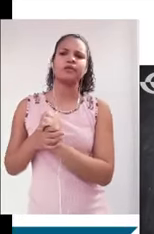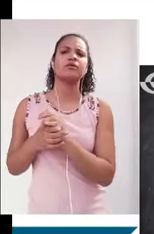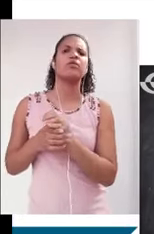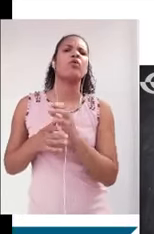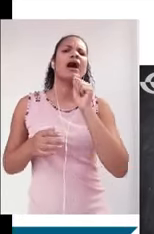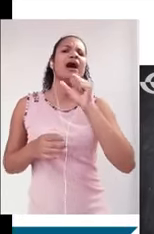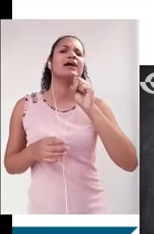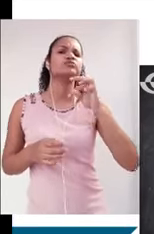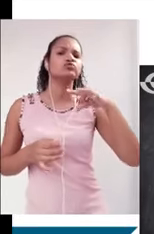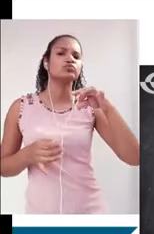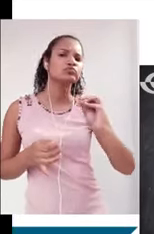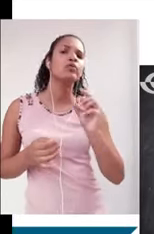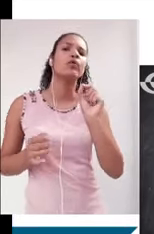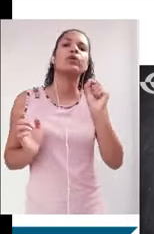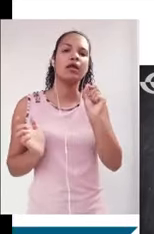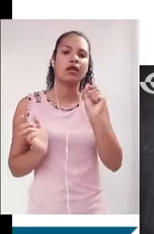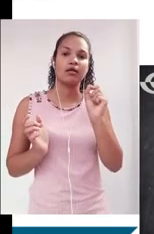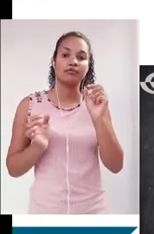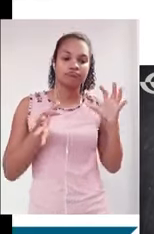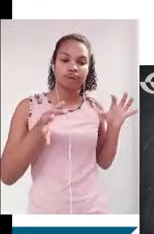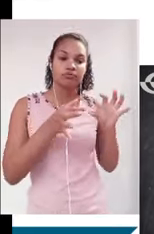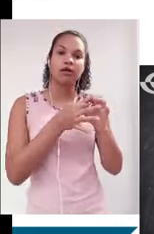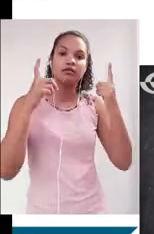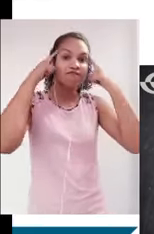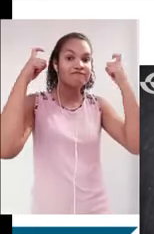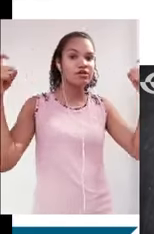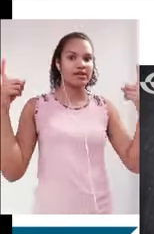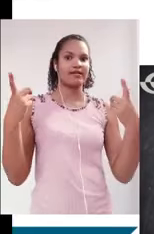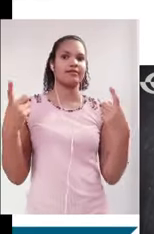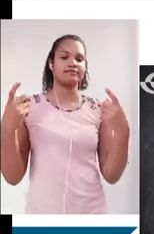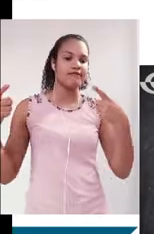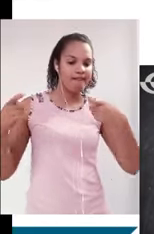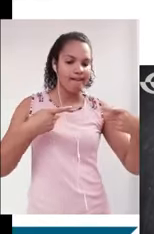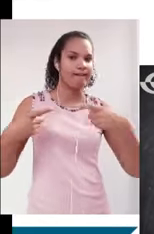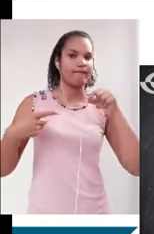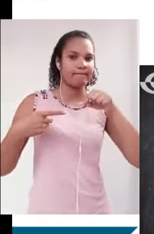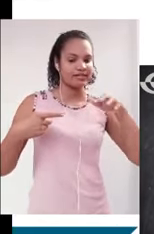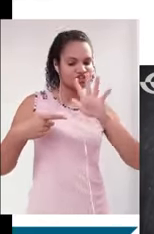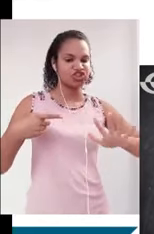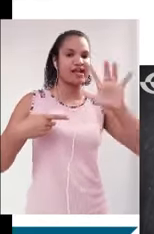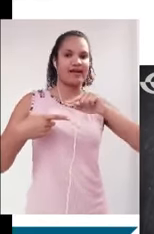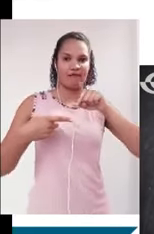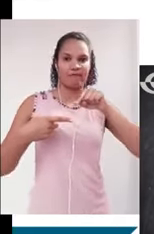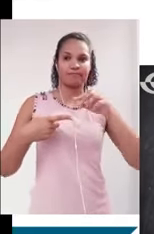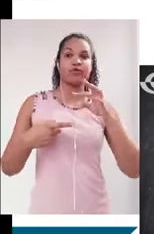seria o meu assunto? Um assunto que tem a ver com violência, uma questão de criminalidade. O assunto é mais geral. O tema que vai ser mais